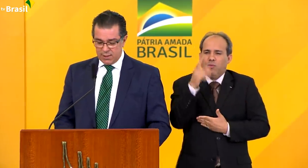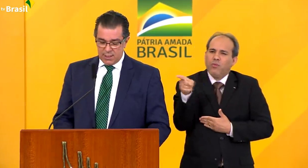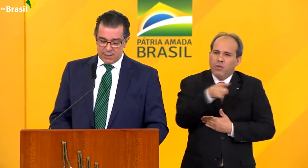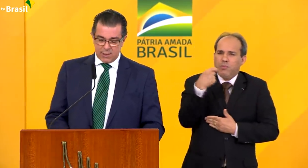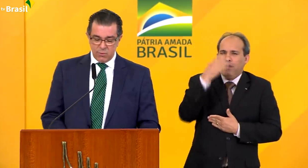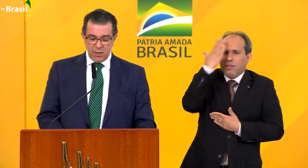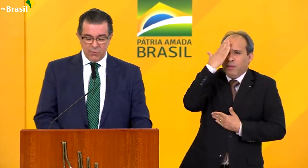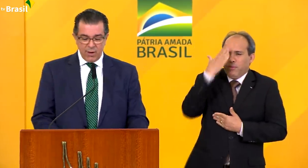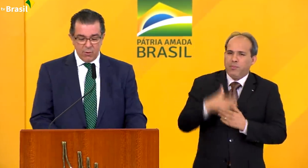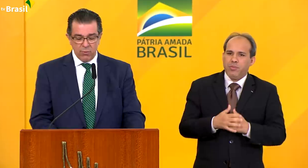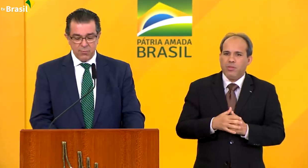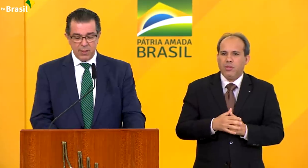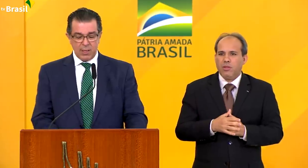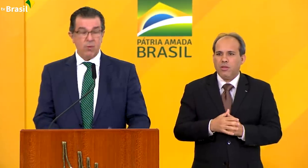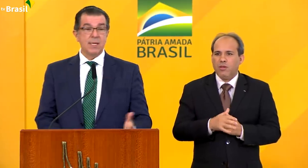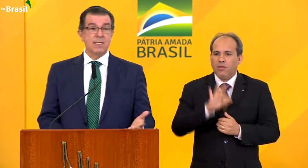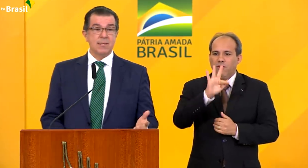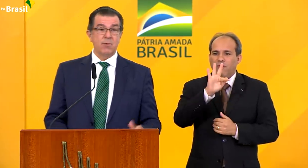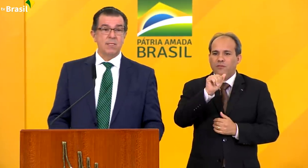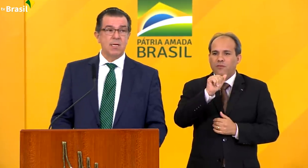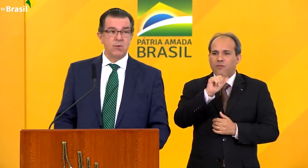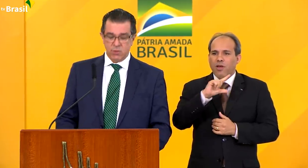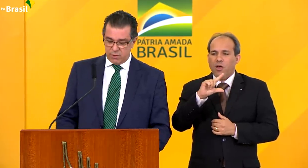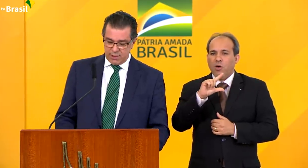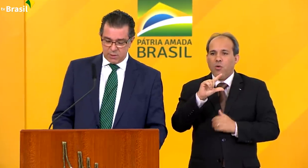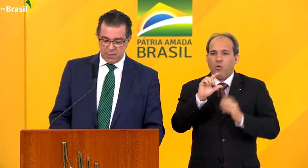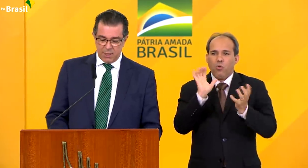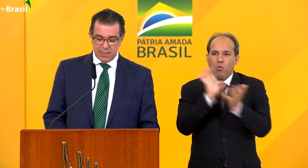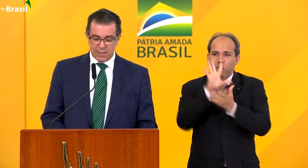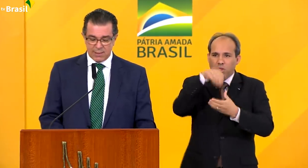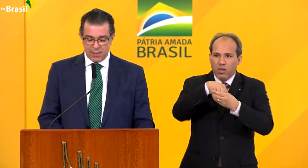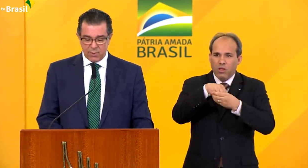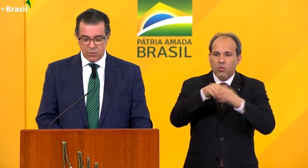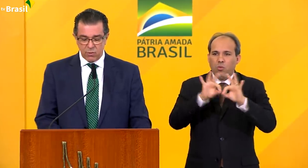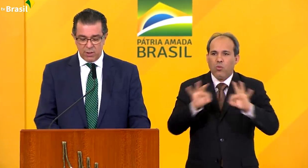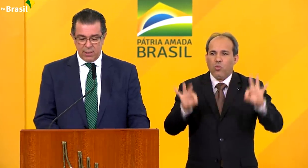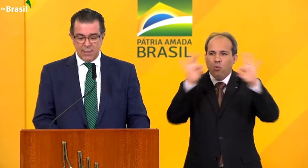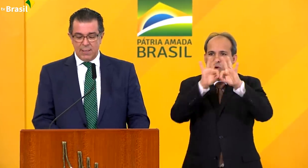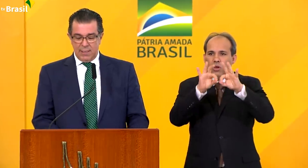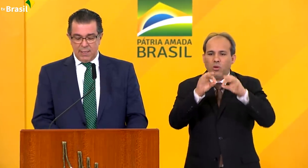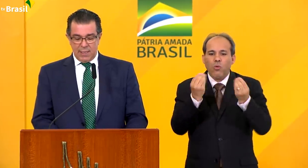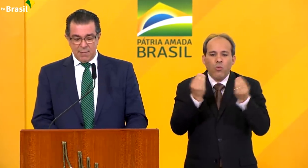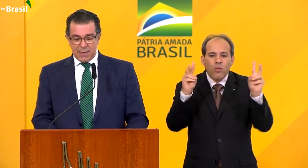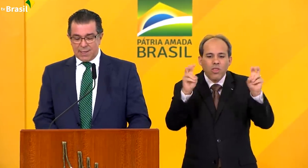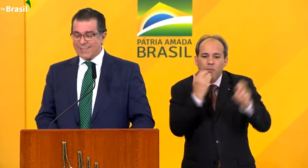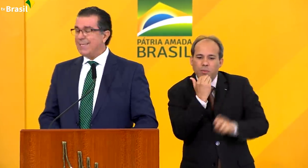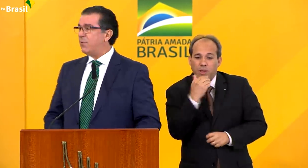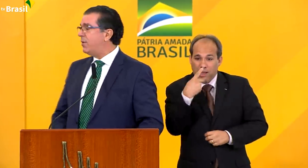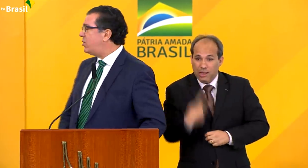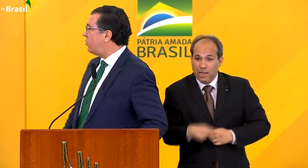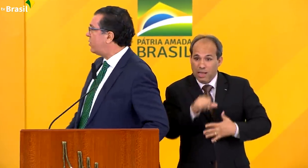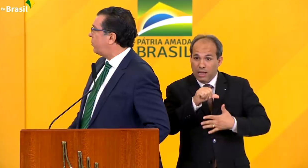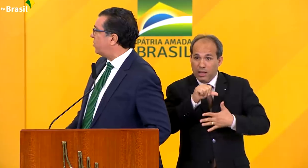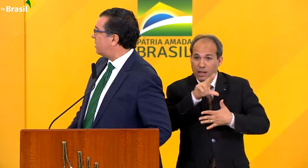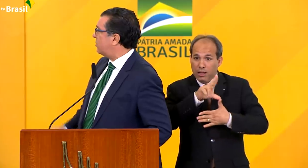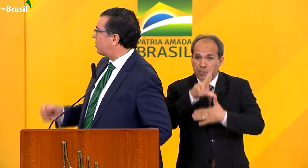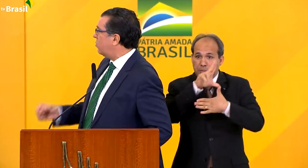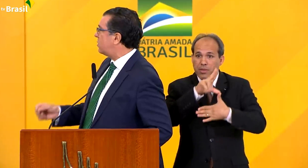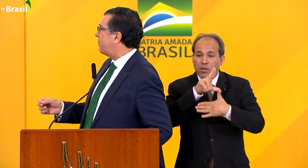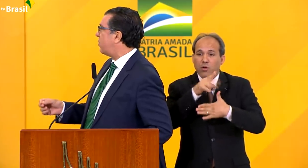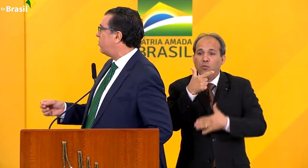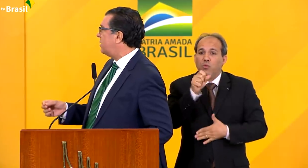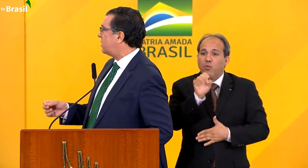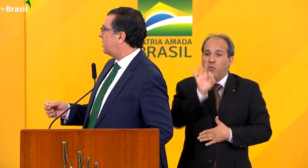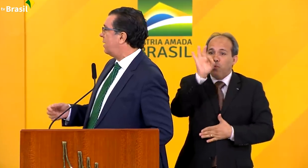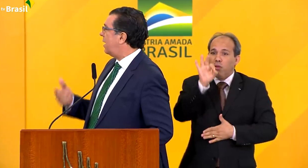conheçam. Segundo a FAO, que é a Organização das Nações Unidas para Alimentação e Agricultura, na América Latina 28%